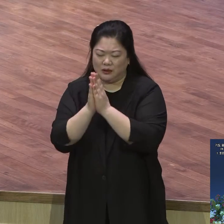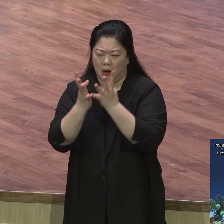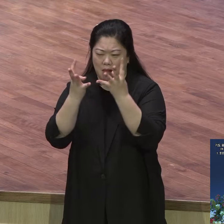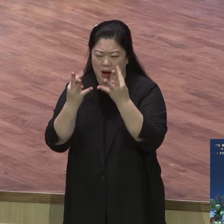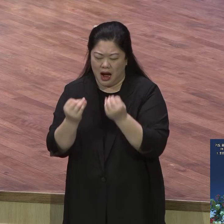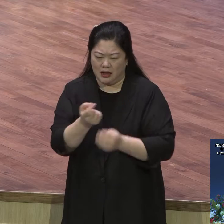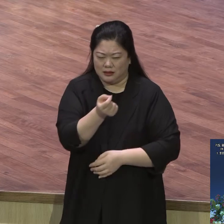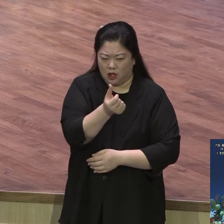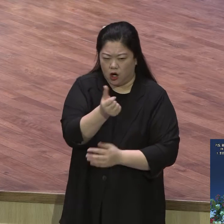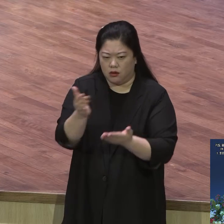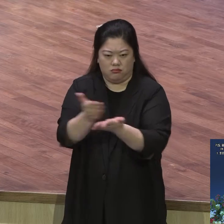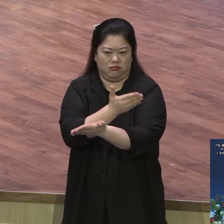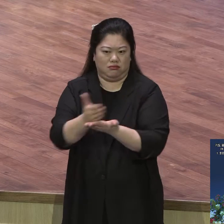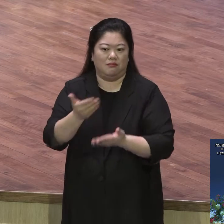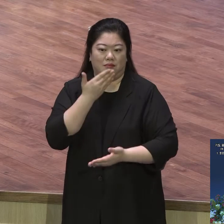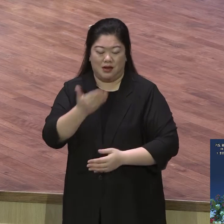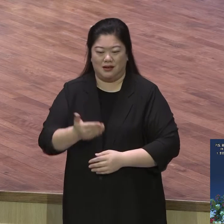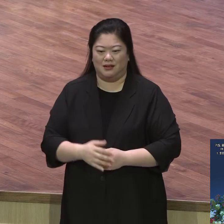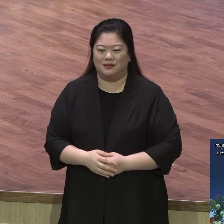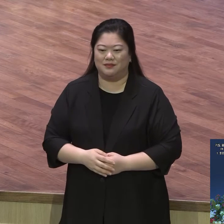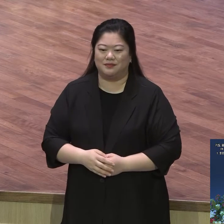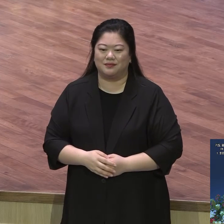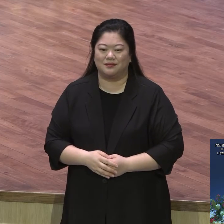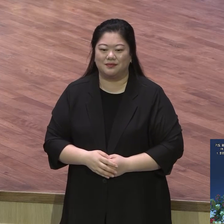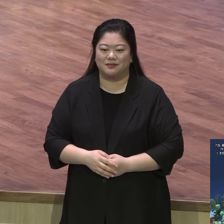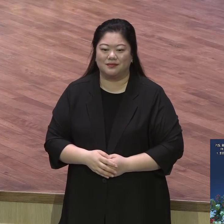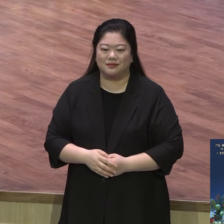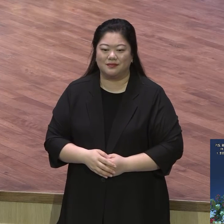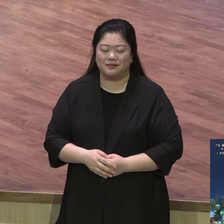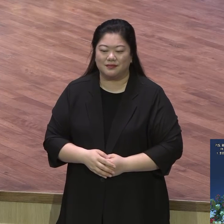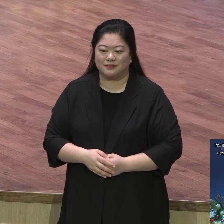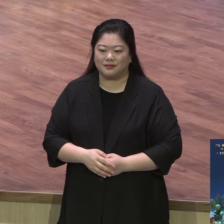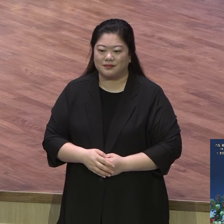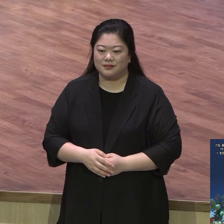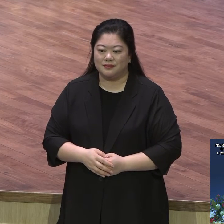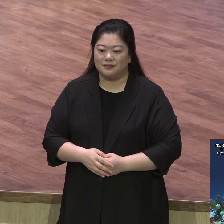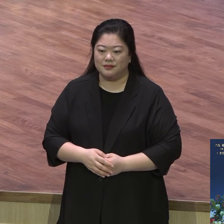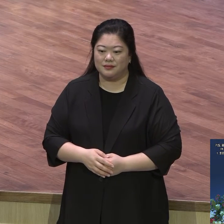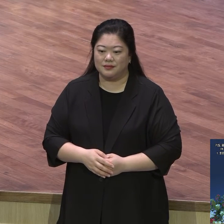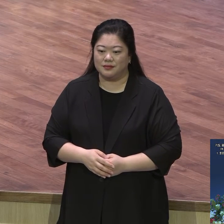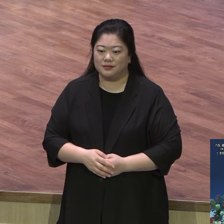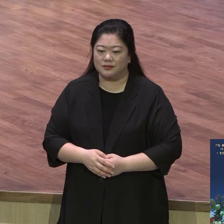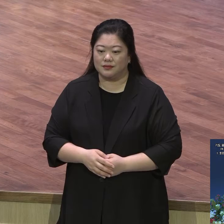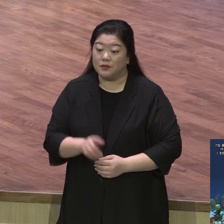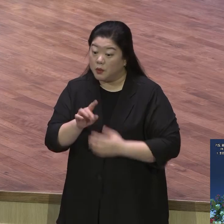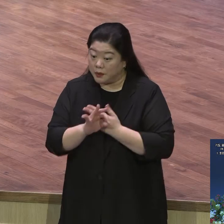하나님께 좋은 걸 주신다 강조하고 있습니다 그렇다면 과연 하나님께 주시는 좋은 것이 뭐냐